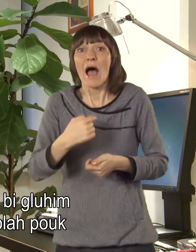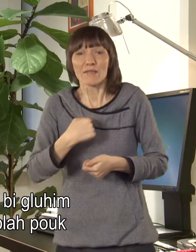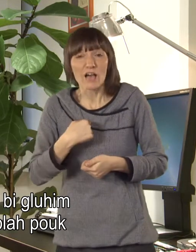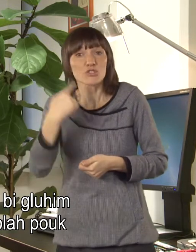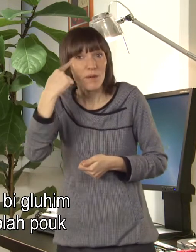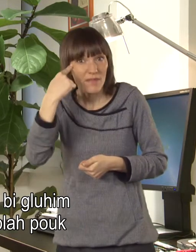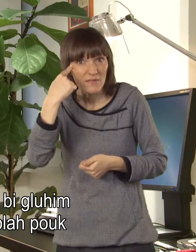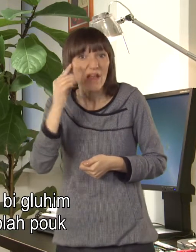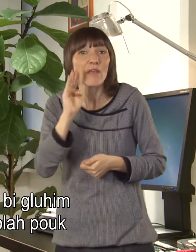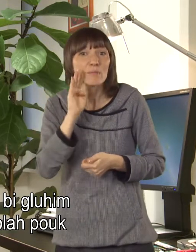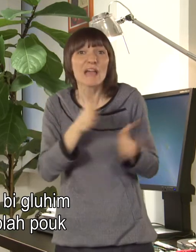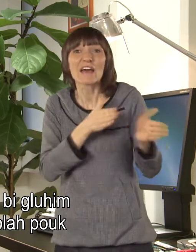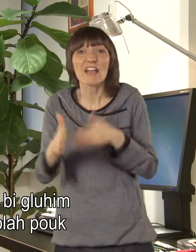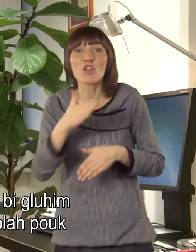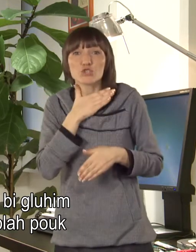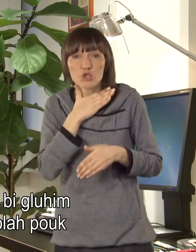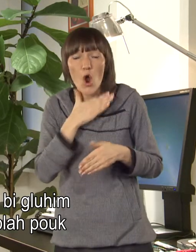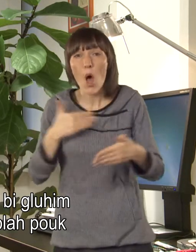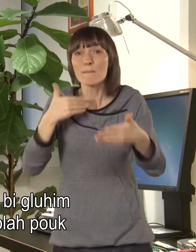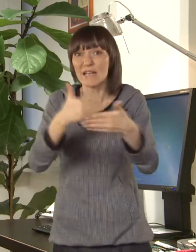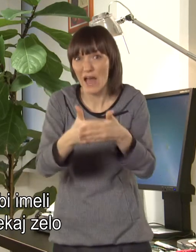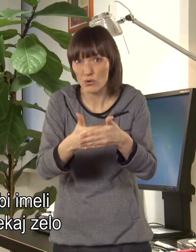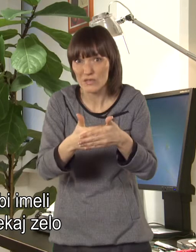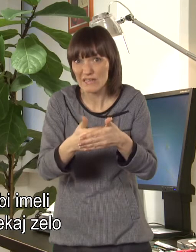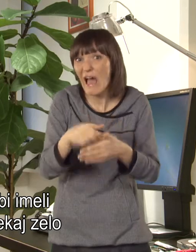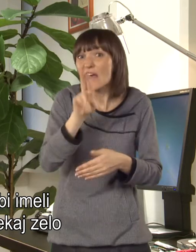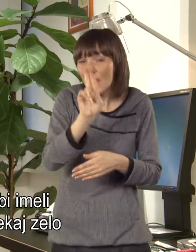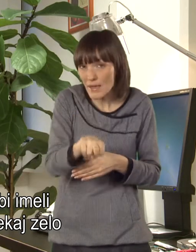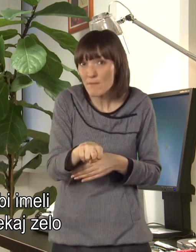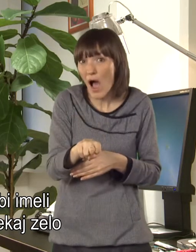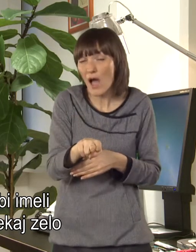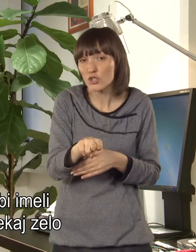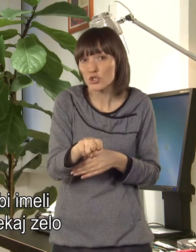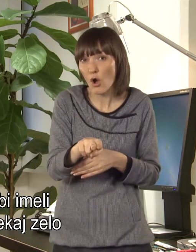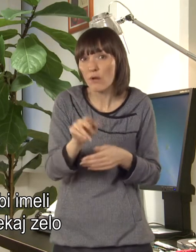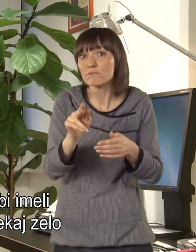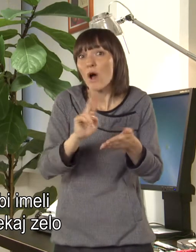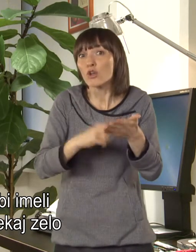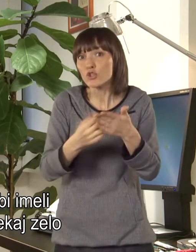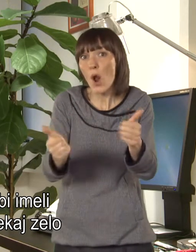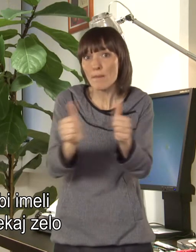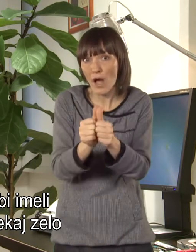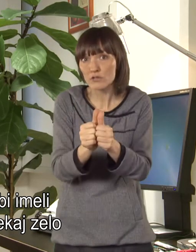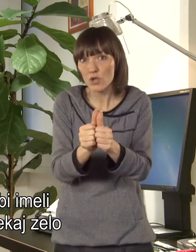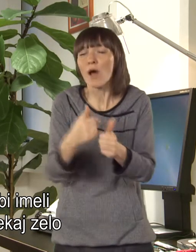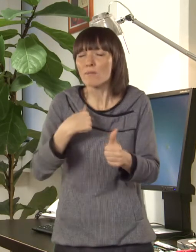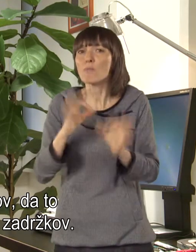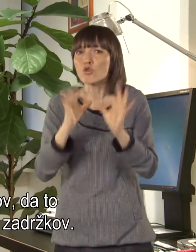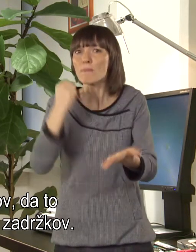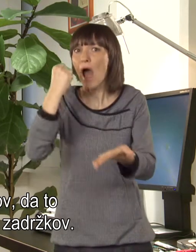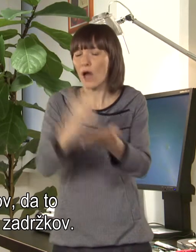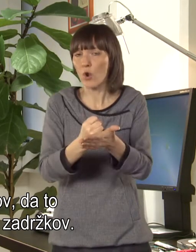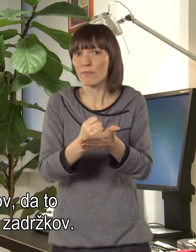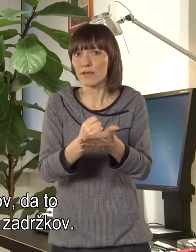da bi gluhim dijakom v rednih šolah pouk prilagodili tako, da bi imeli tolmače. Imamo nekaj zelo